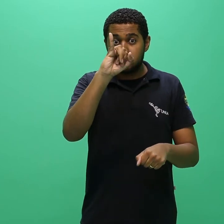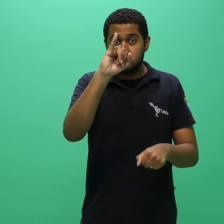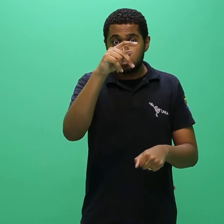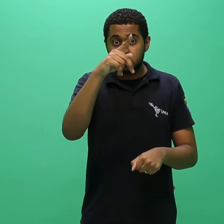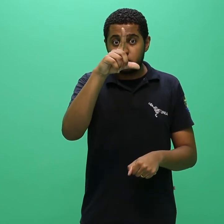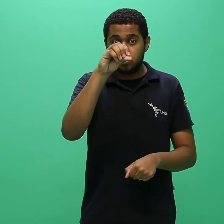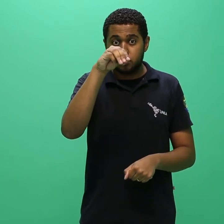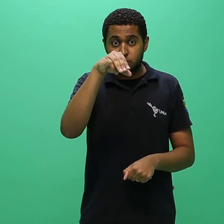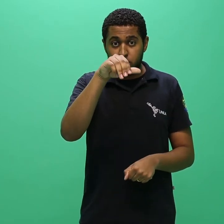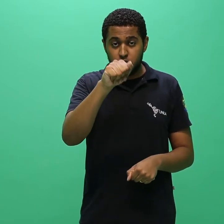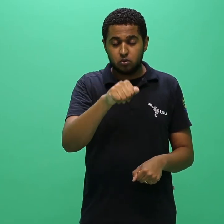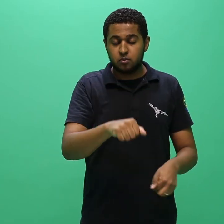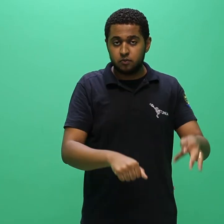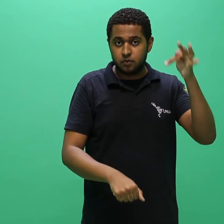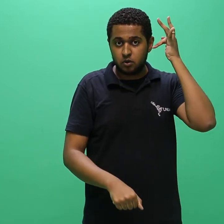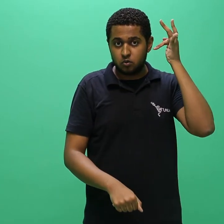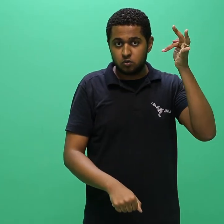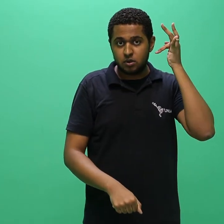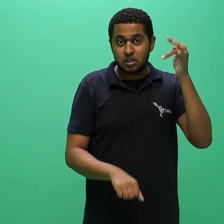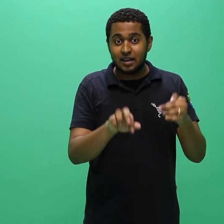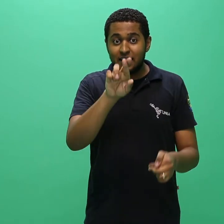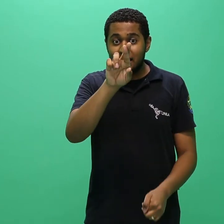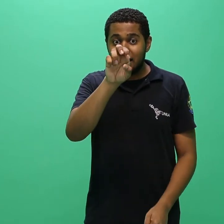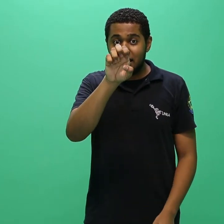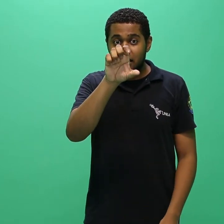revalidado e registrado no Brasil.